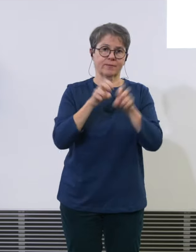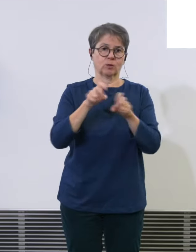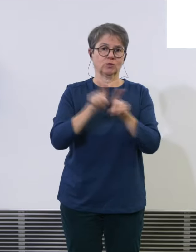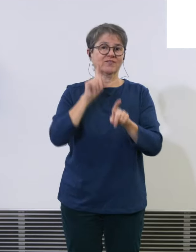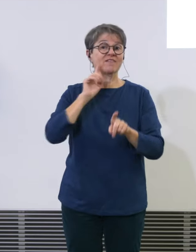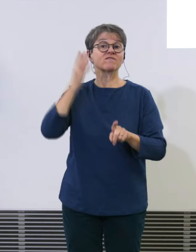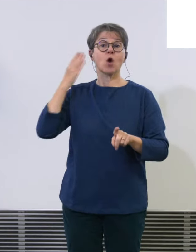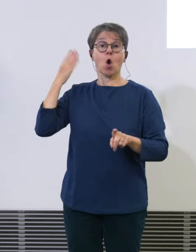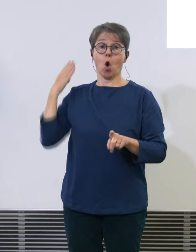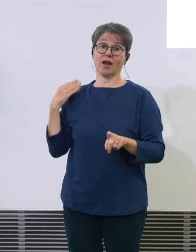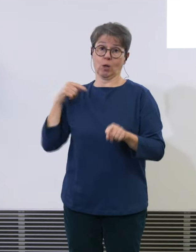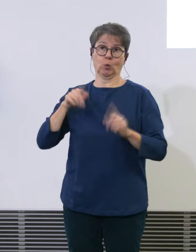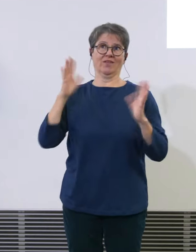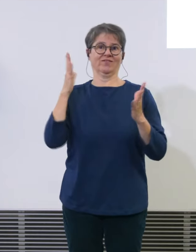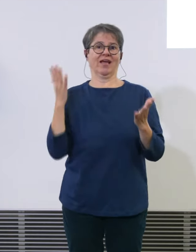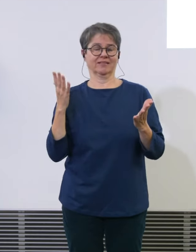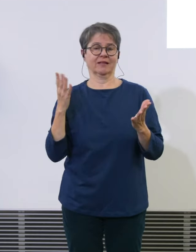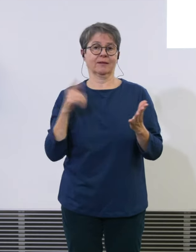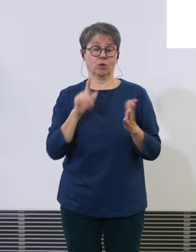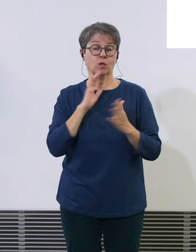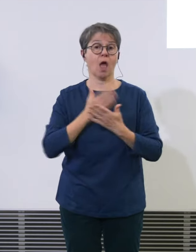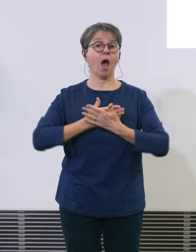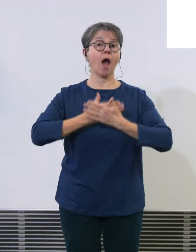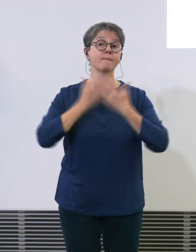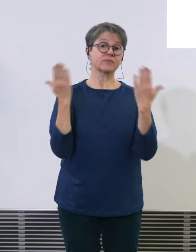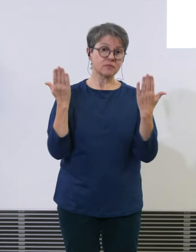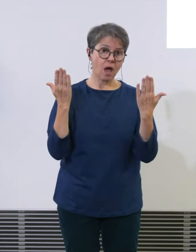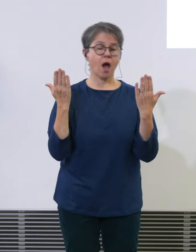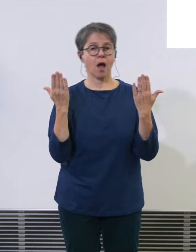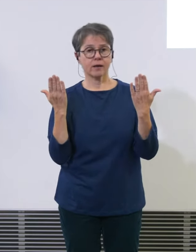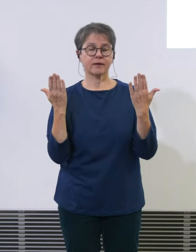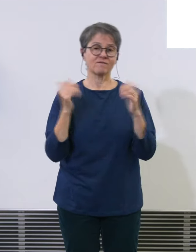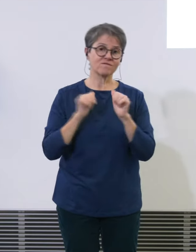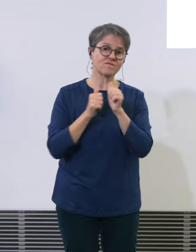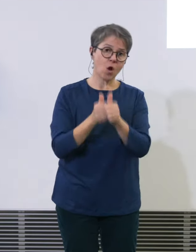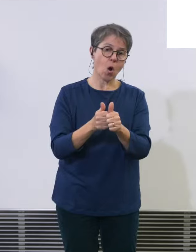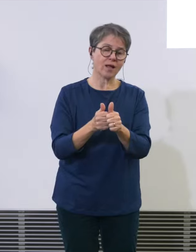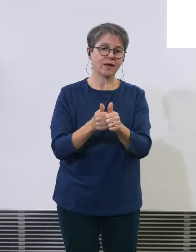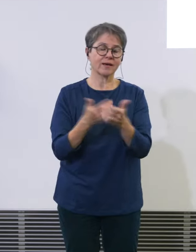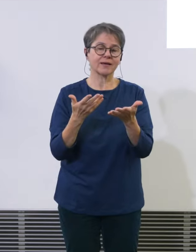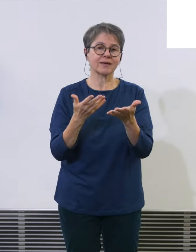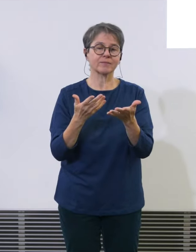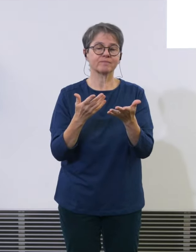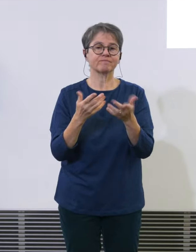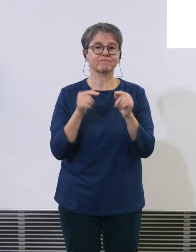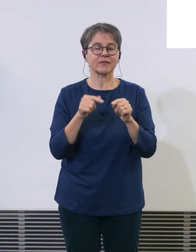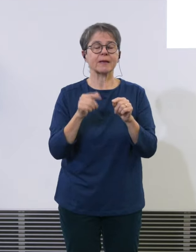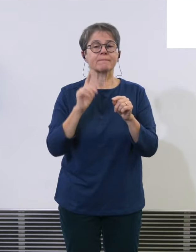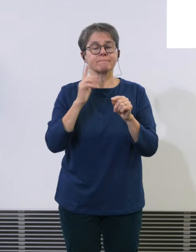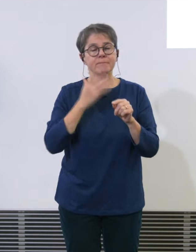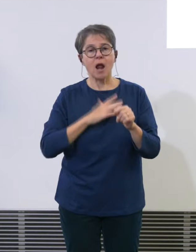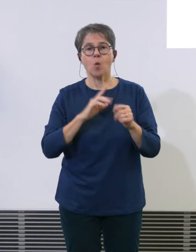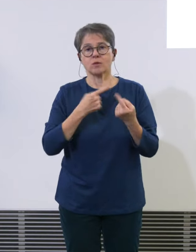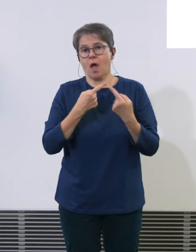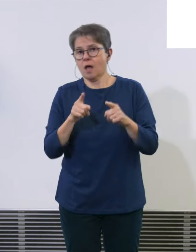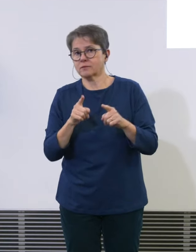auch dazu geführt, dass es am Tag, die weniger effizienten Konzepte zum Tag kommen.